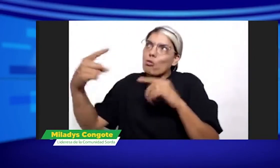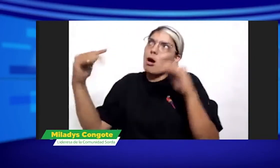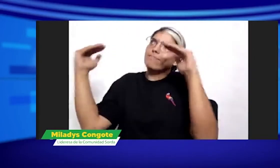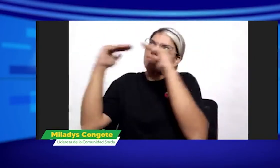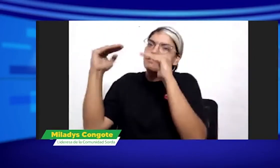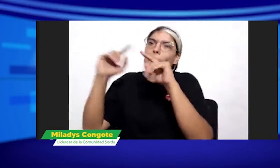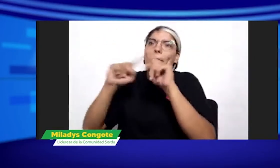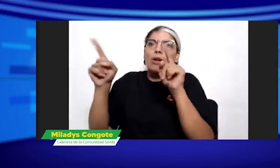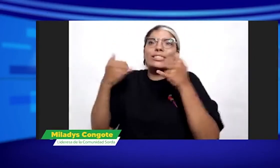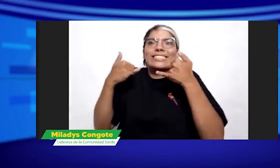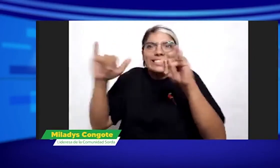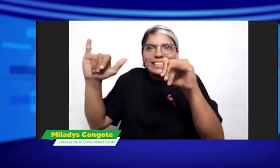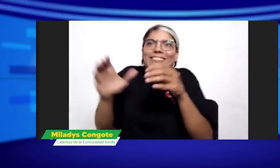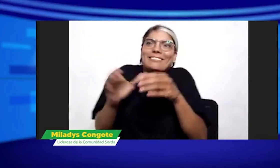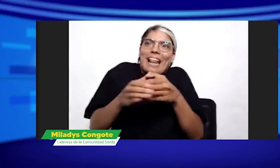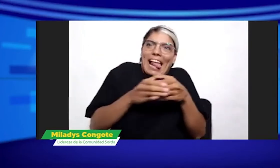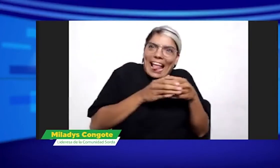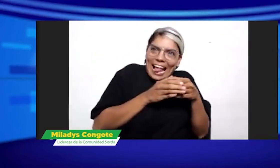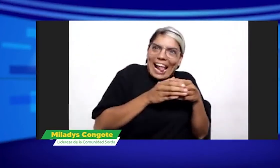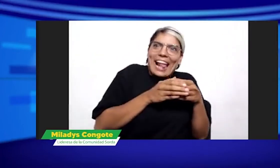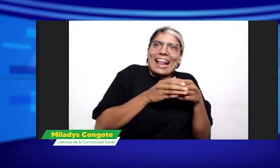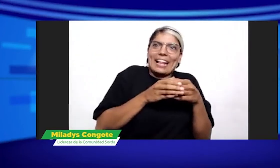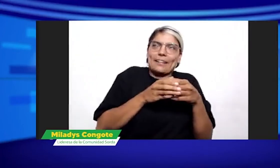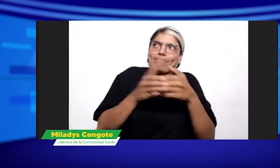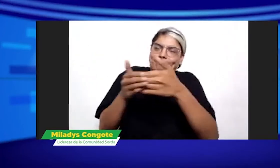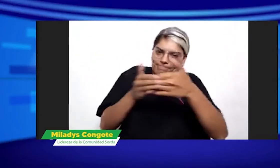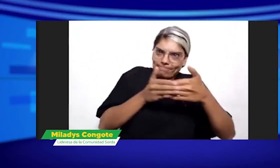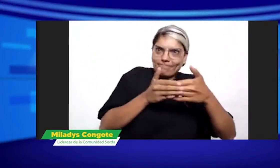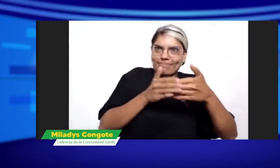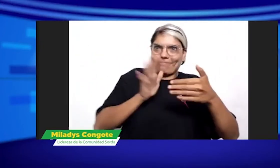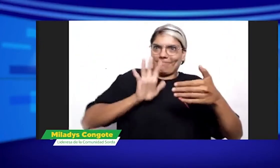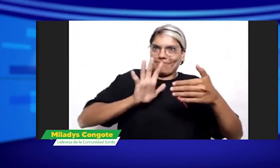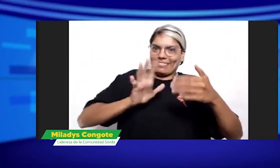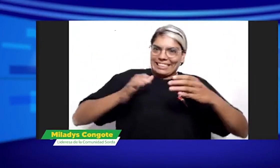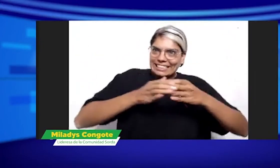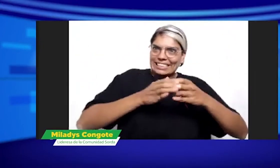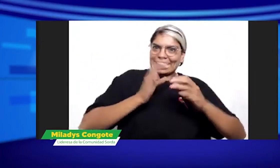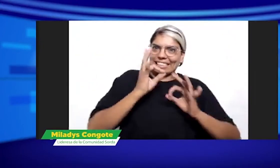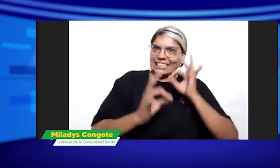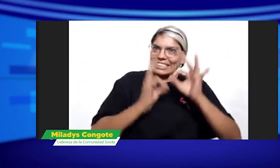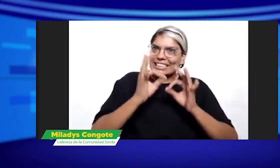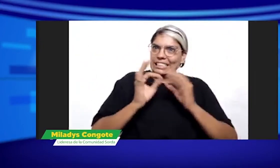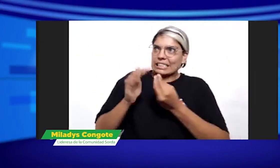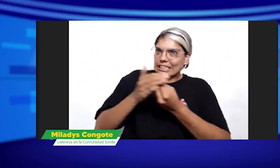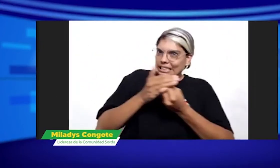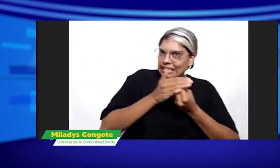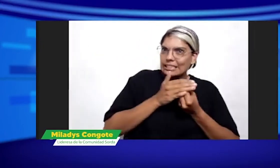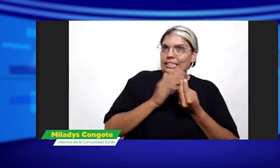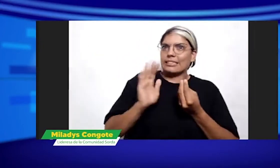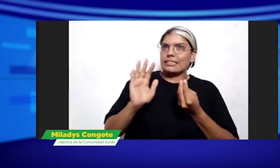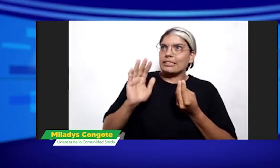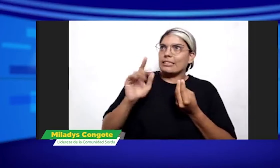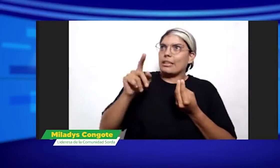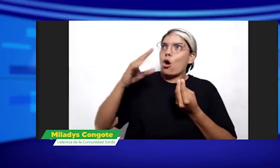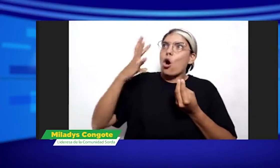Sí, sabemos que hay un estatus que también somos una minoría, pero ese recelo y esa